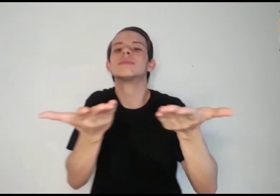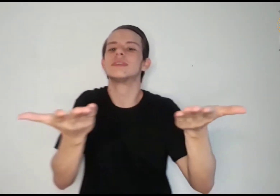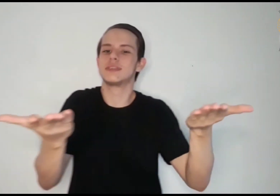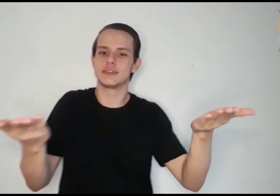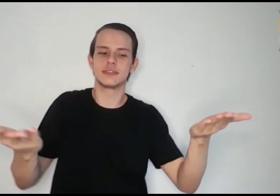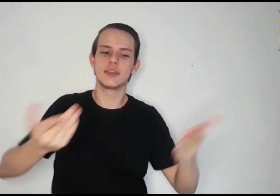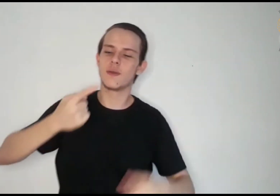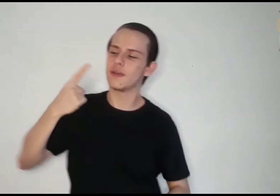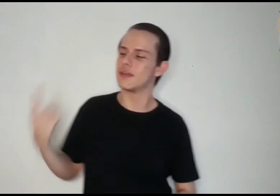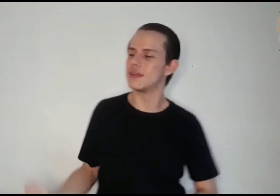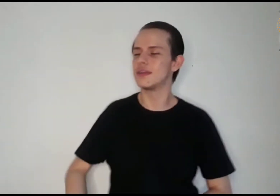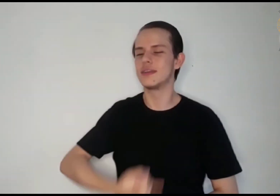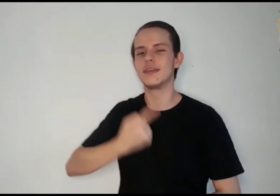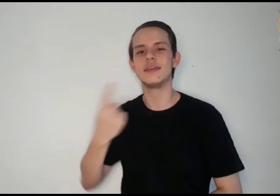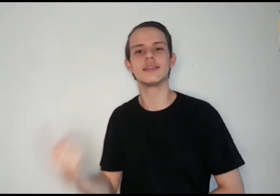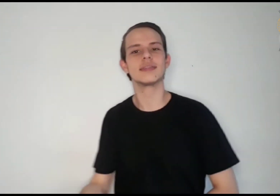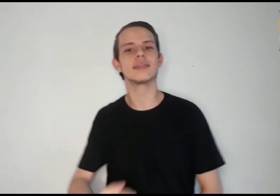Que são eternas.